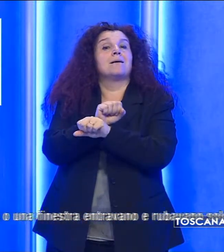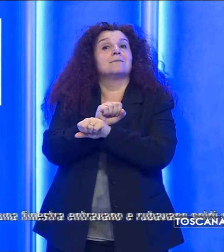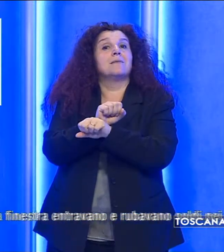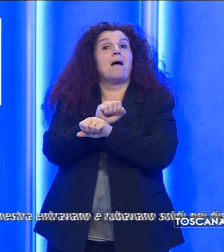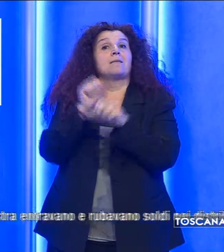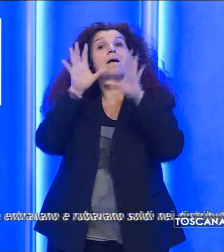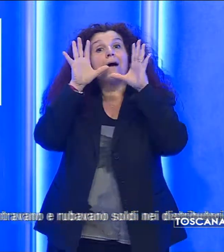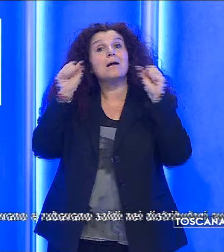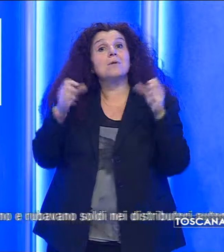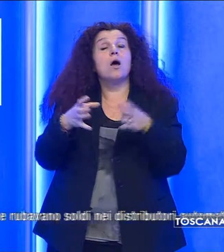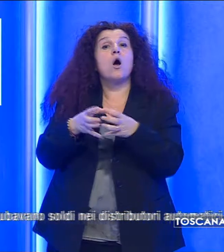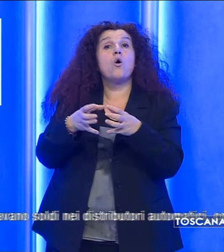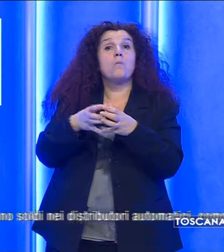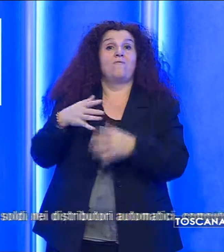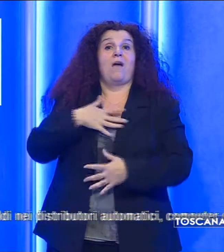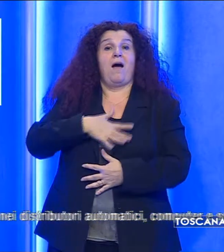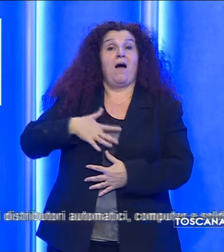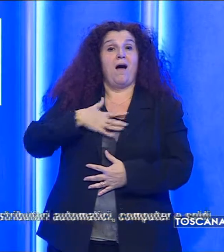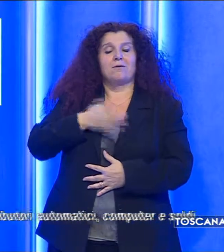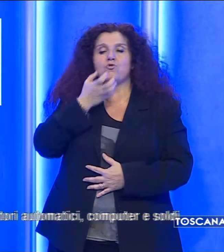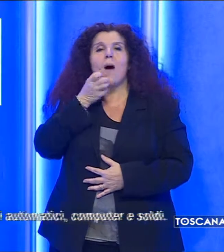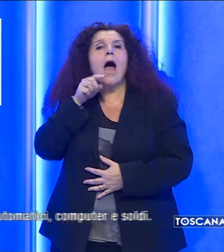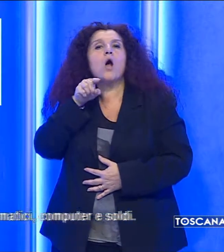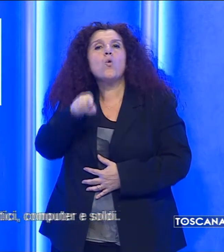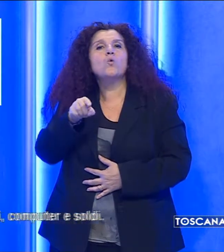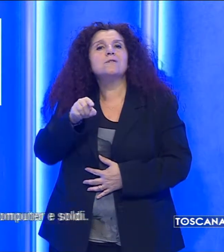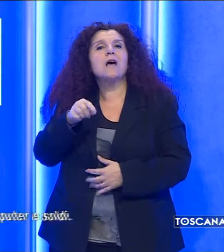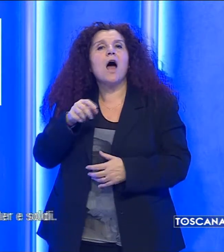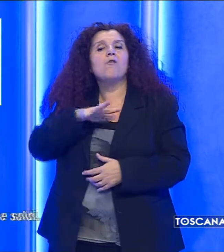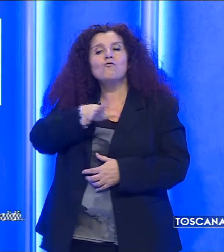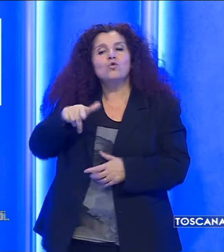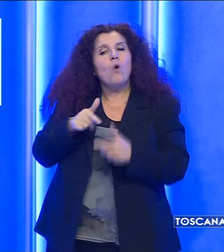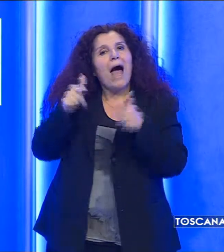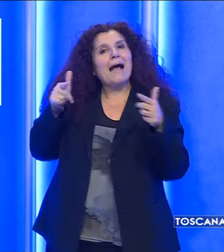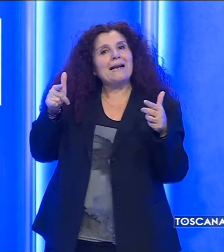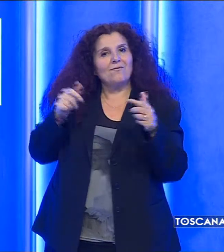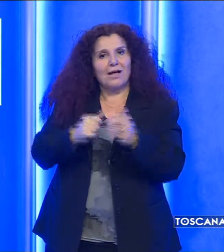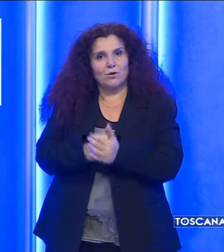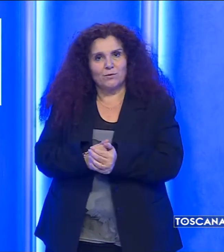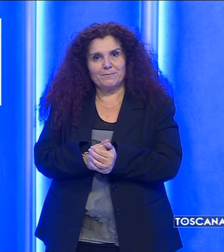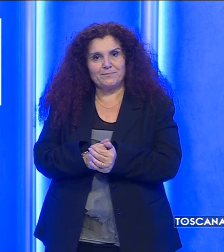carabinieri della compagnia di Viareggio con l'accusa di furto aggravato in concorso.